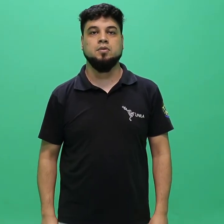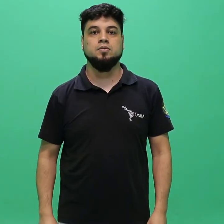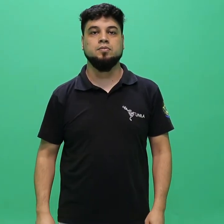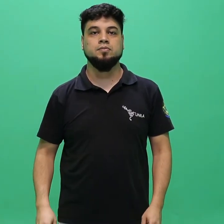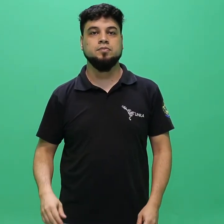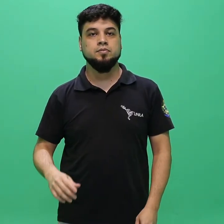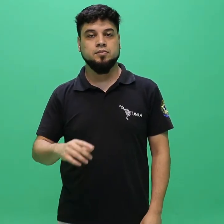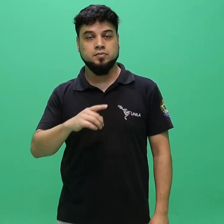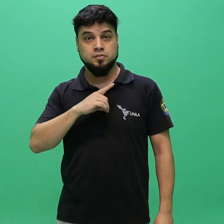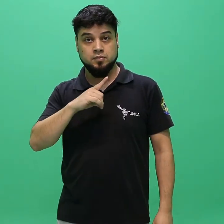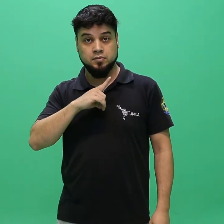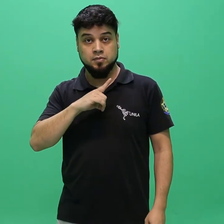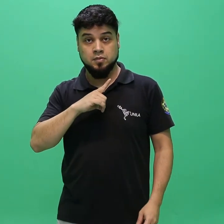transferência externa,